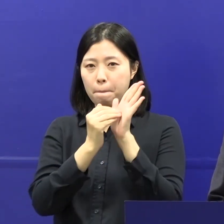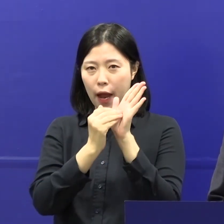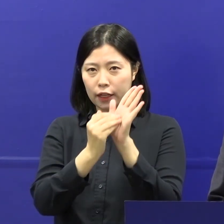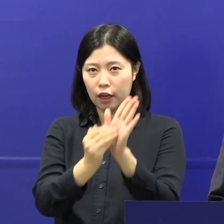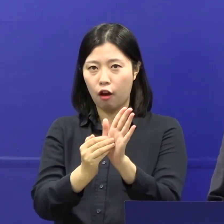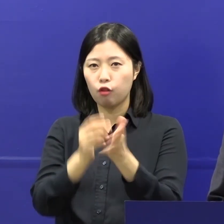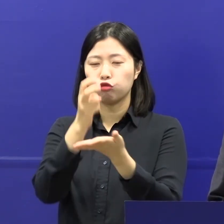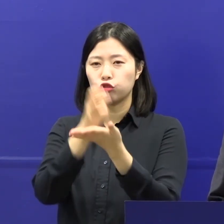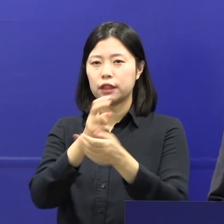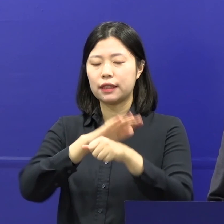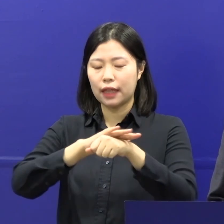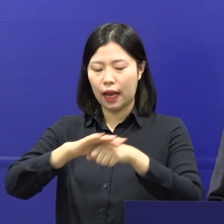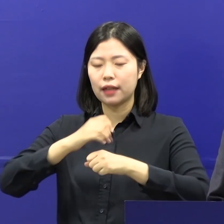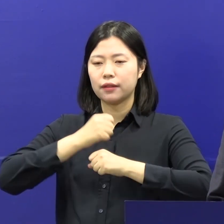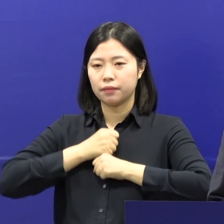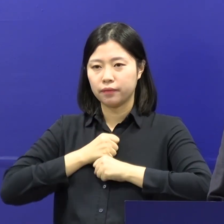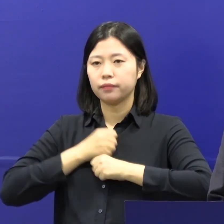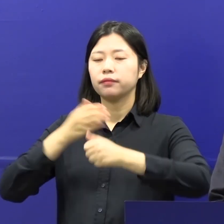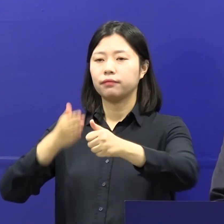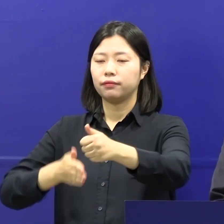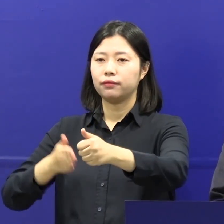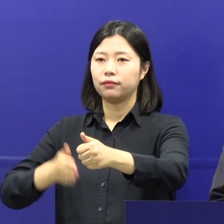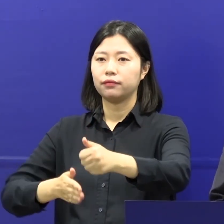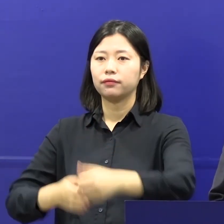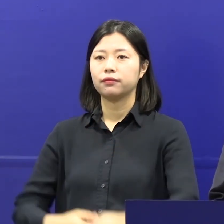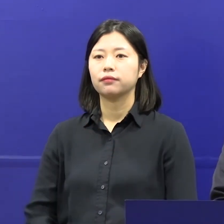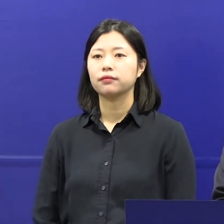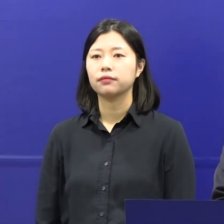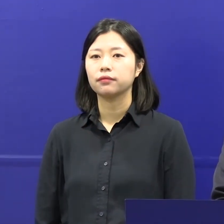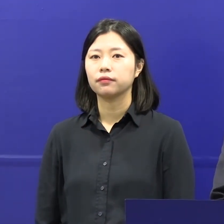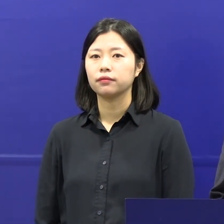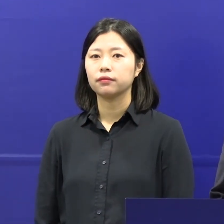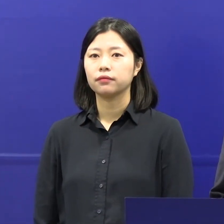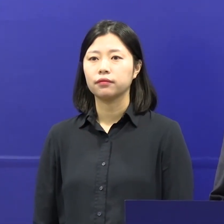협조해 주실 것을 다시 한번 감기 드리도록 하겠습니다.